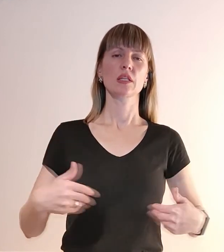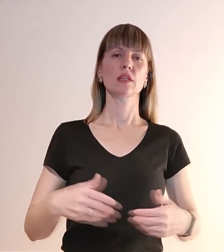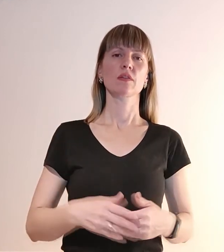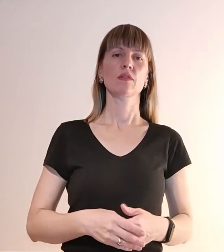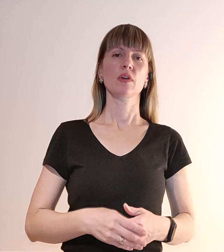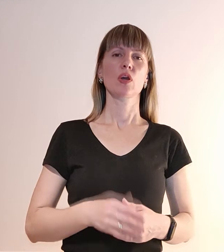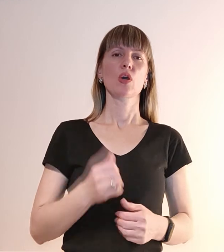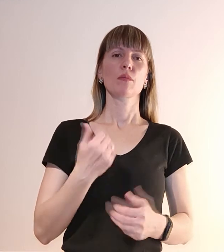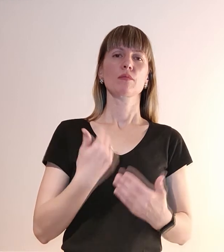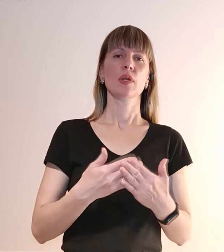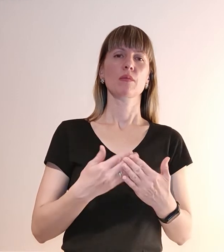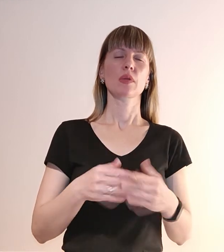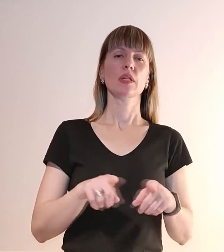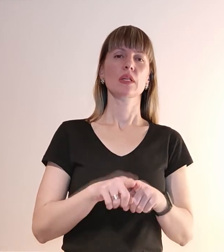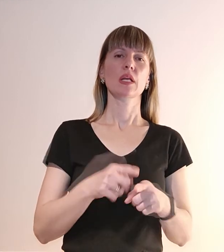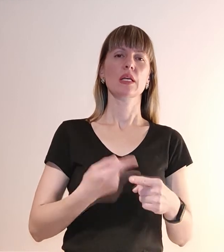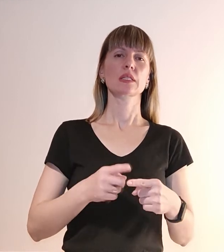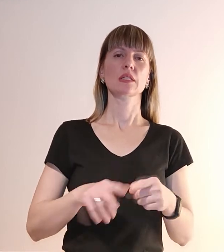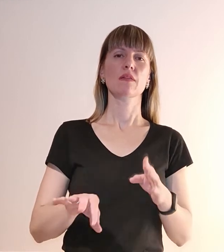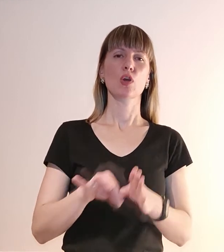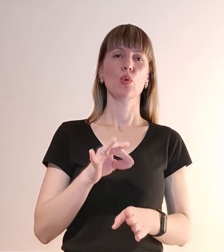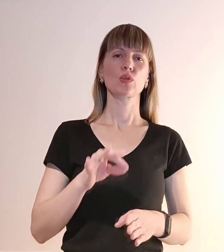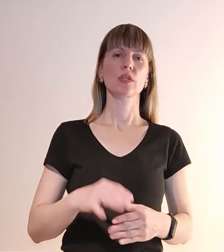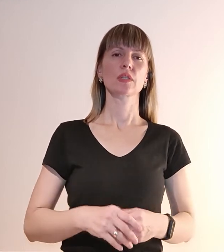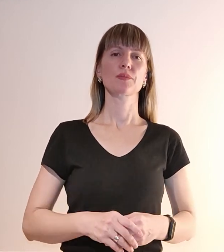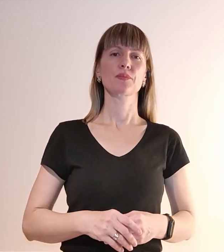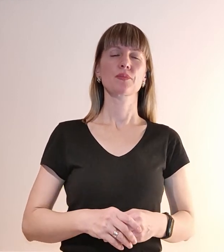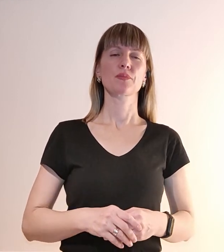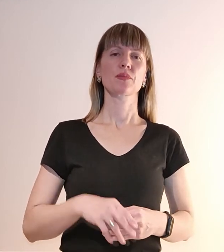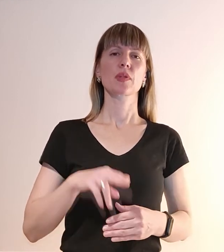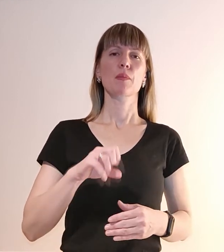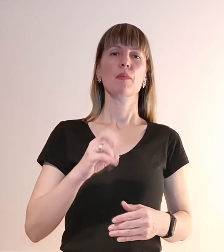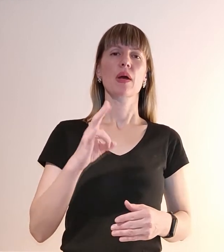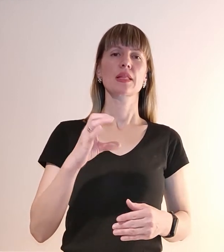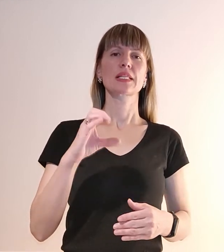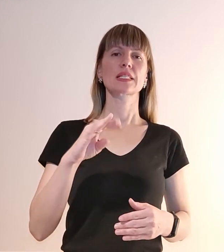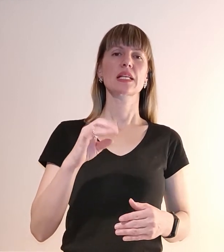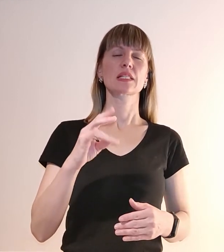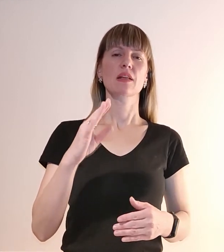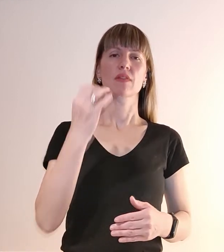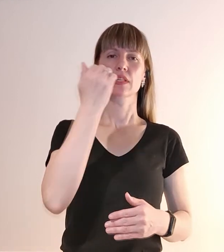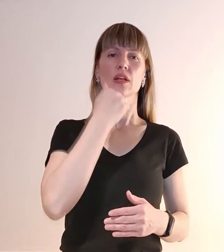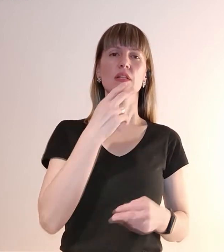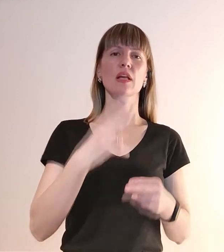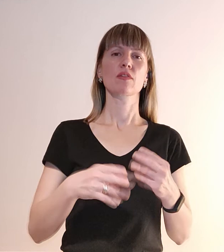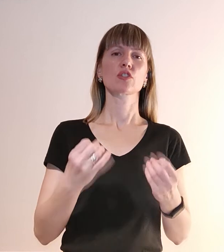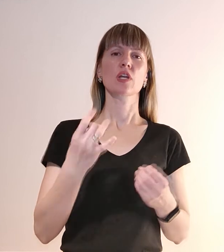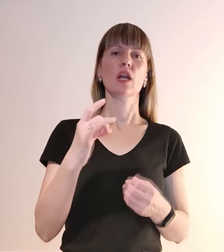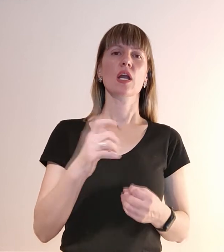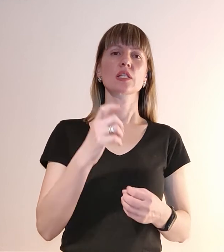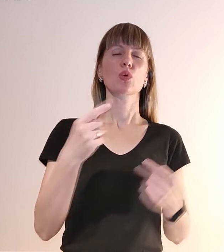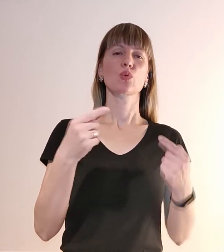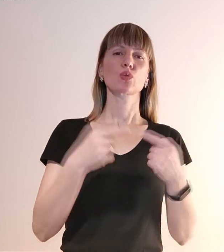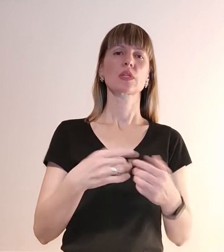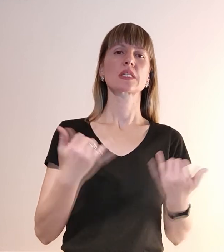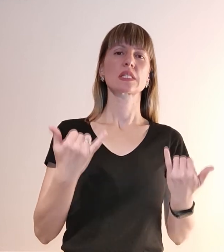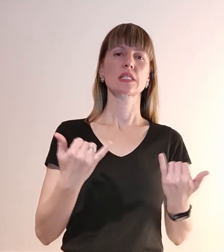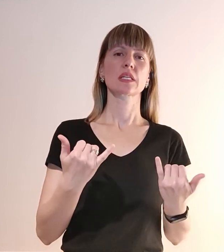Приблизно десь так це виходить. Пан Станіслава, я вам дякую. Давайте на завершення ще раз уточнимо. Зараз ті, хто нас